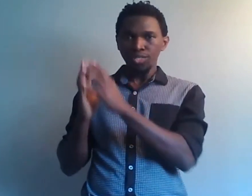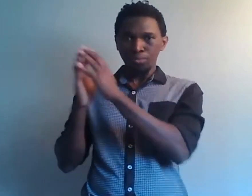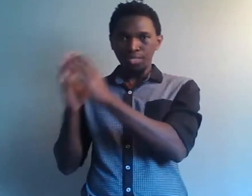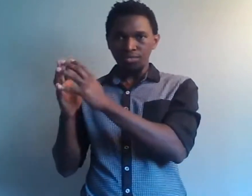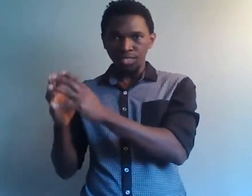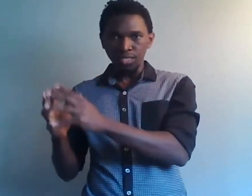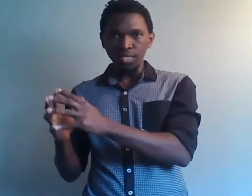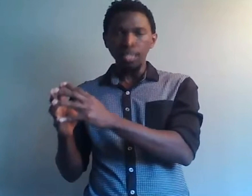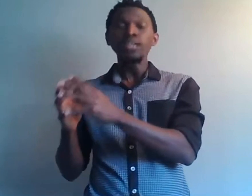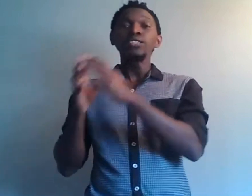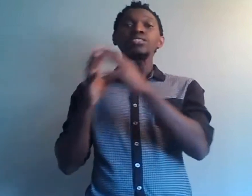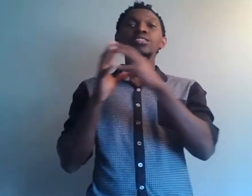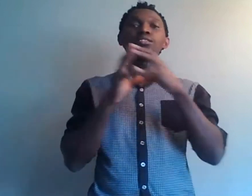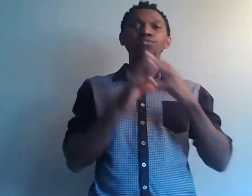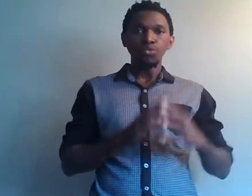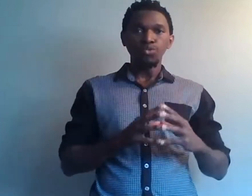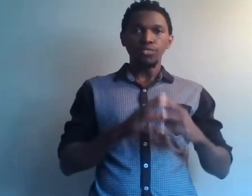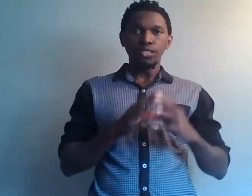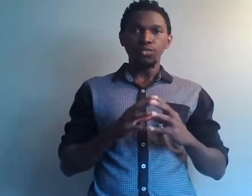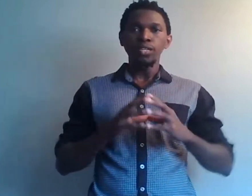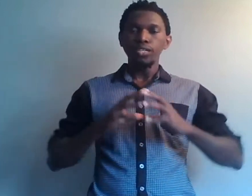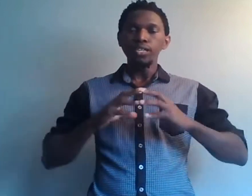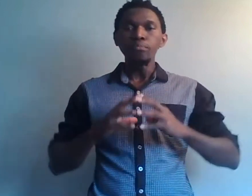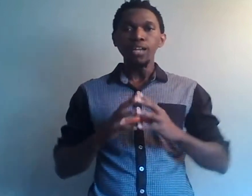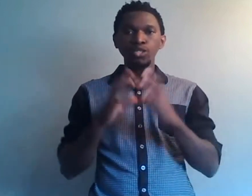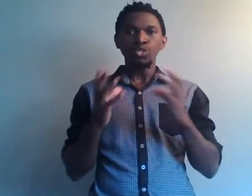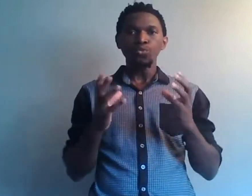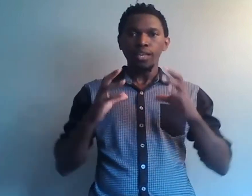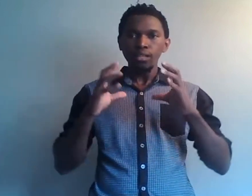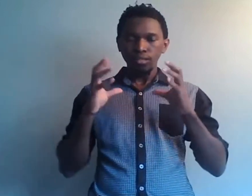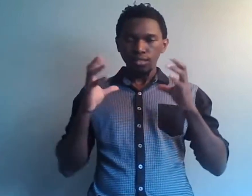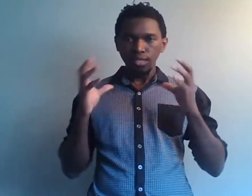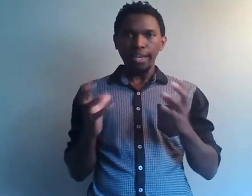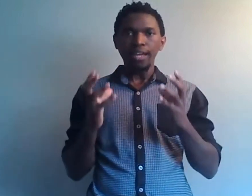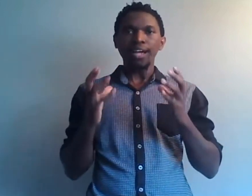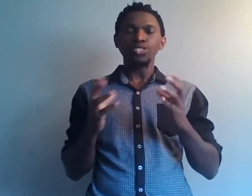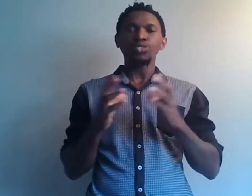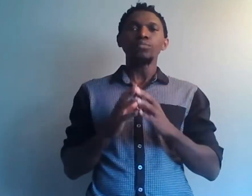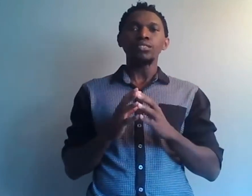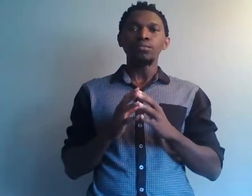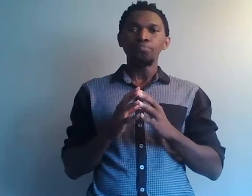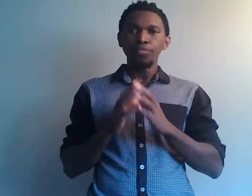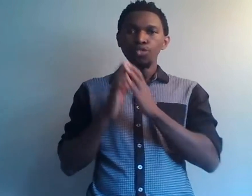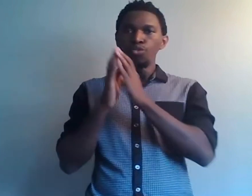spécificité, ce qu'ils font souvent,'est qu'ils mélangent tout. Ils créent l'argent comme étant le